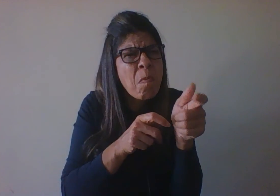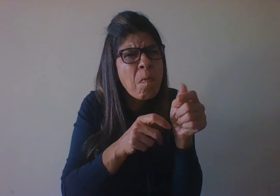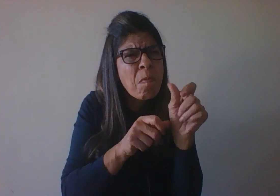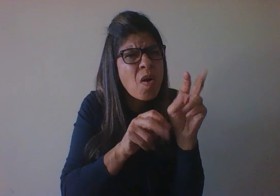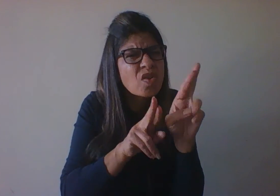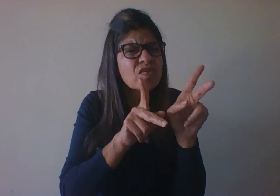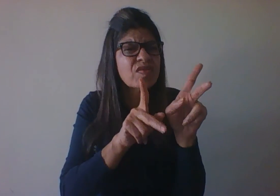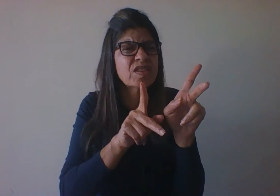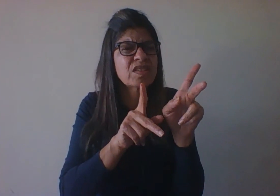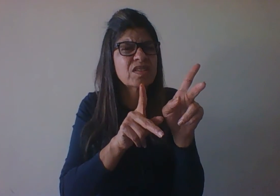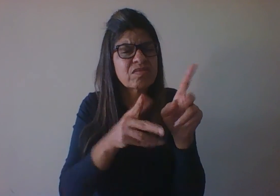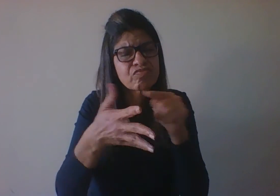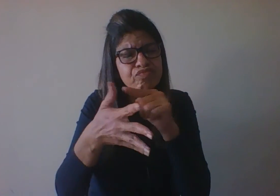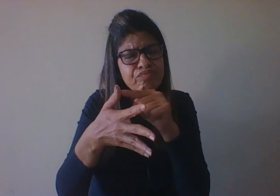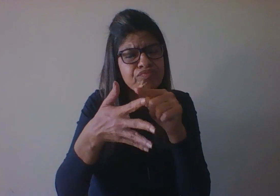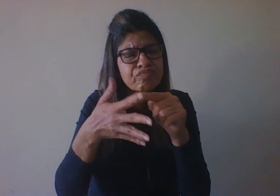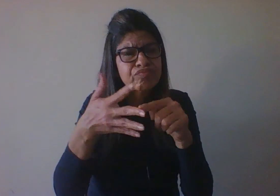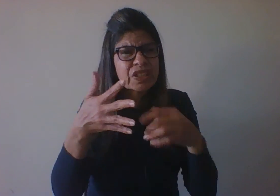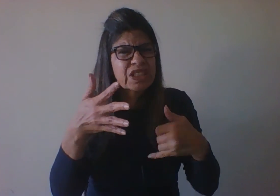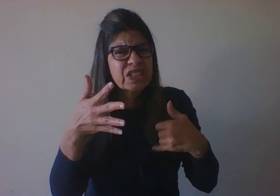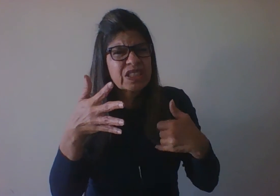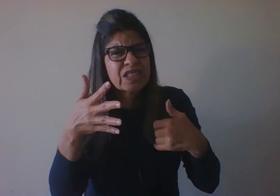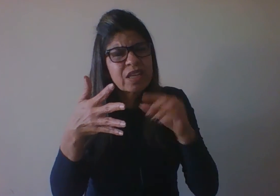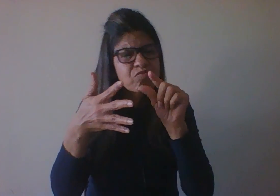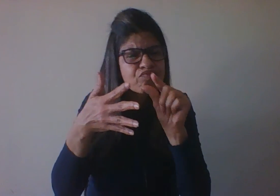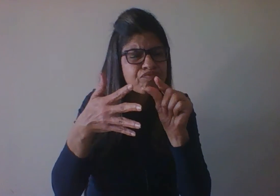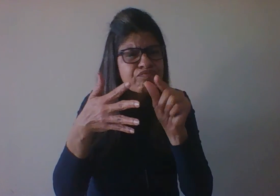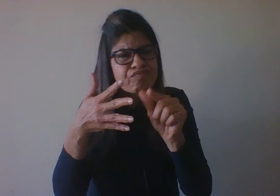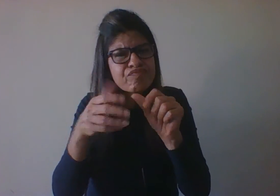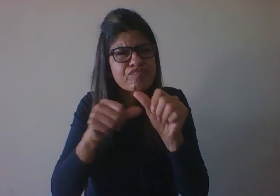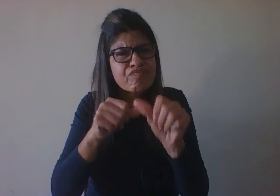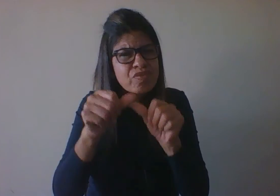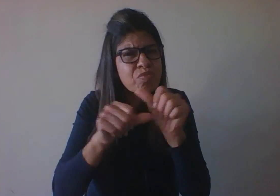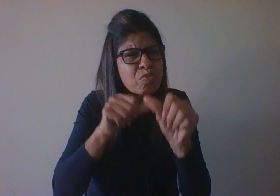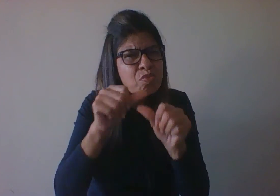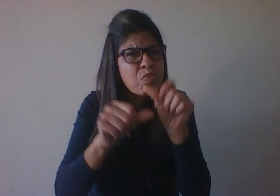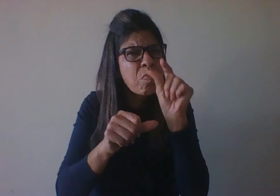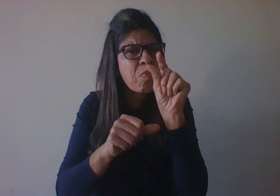da faixa etária e como vai ser nomeado o período etário.